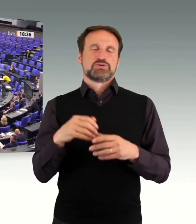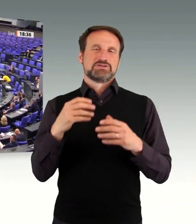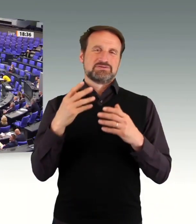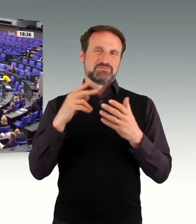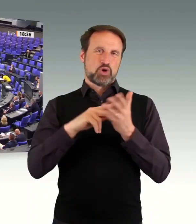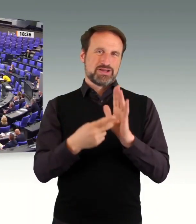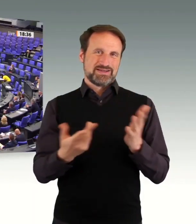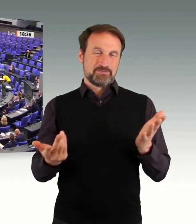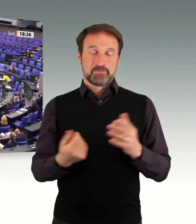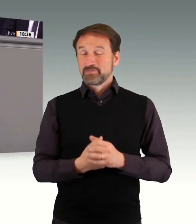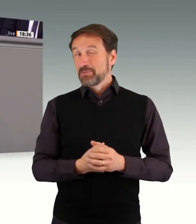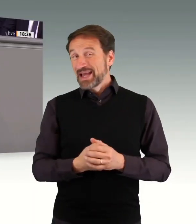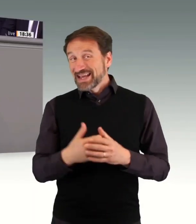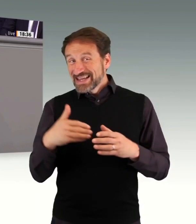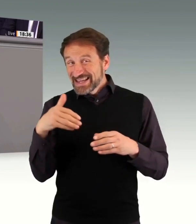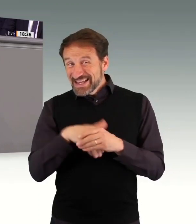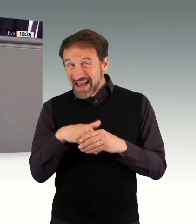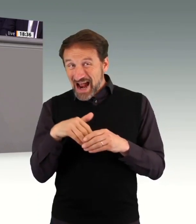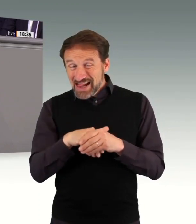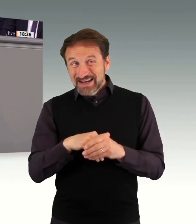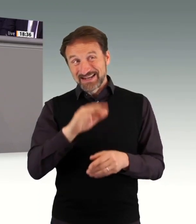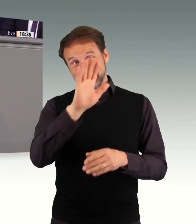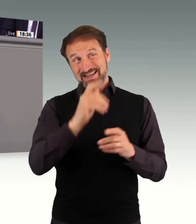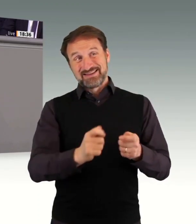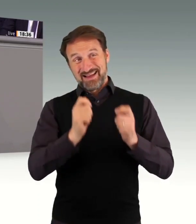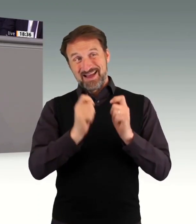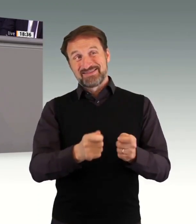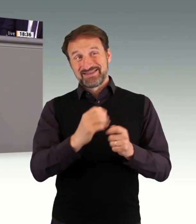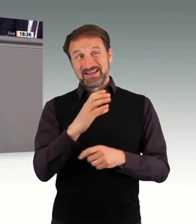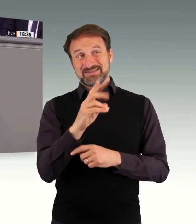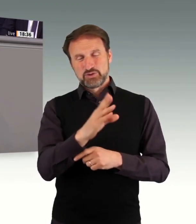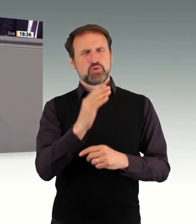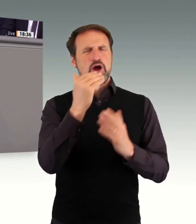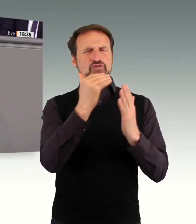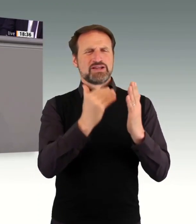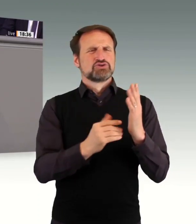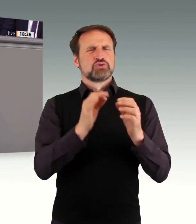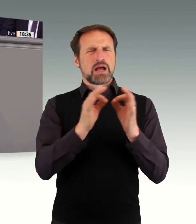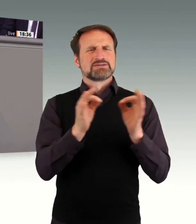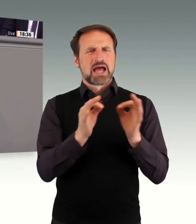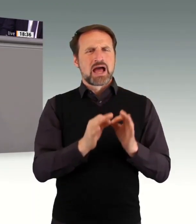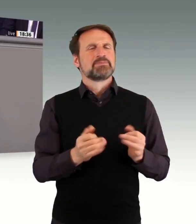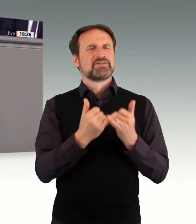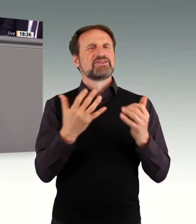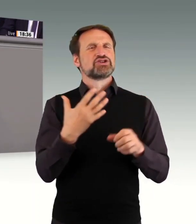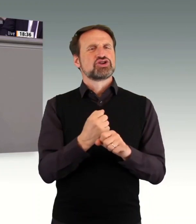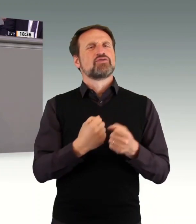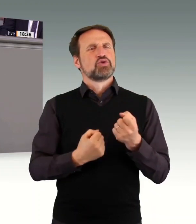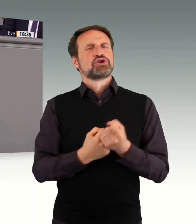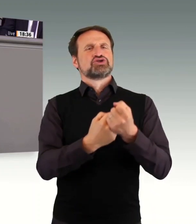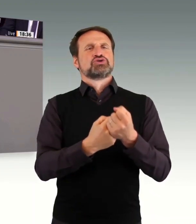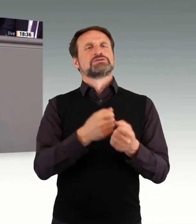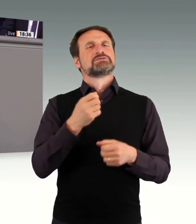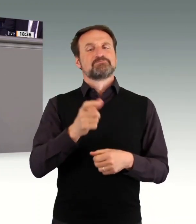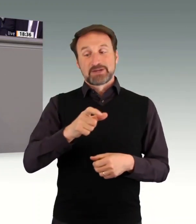Inhaltlich handelt es sich bei Ihrem Antrag zwar um eine Auflistung konkreter Maßnahmen zur Unterstützung der Beschäftigung von Menschen mit Behinderung auf dem ersten